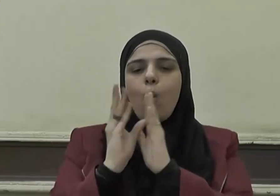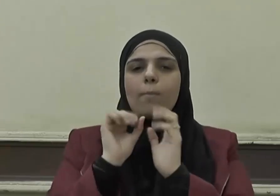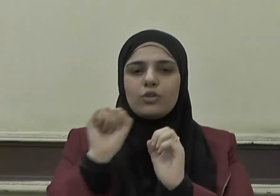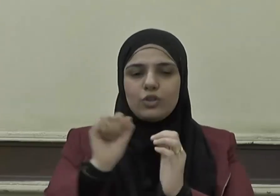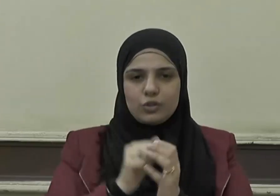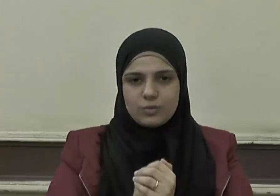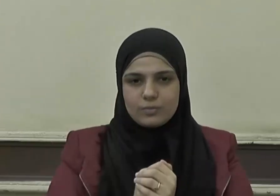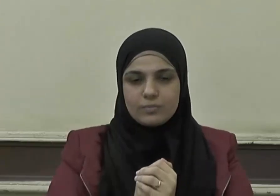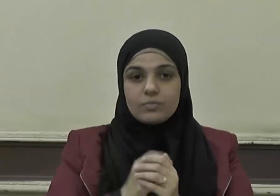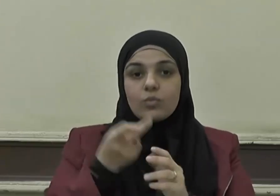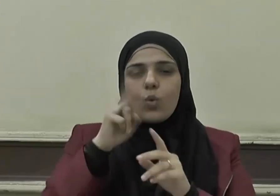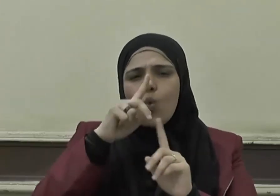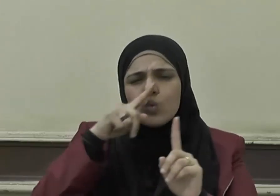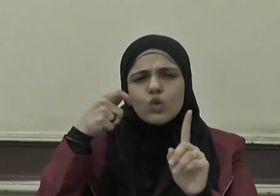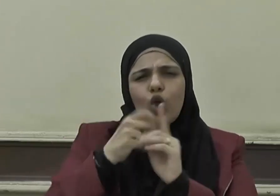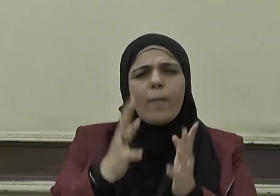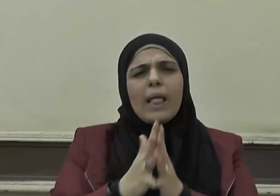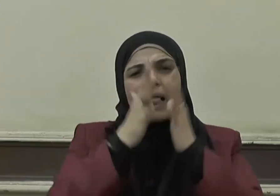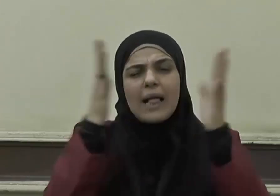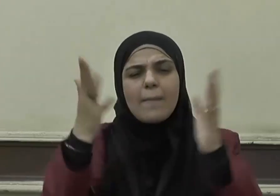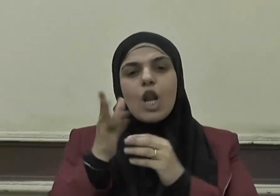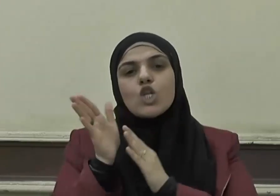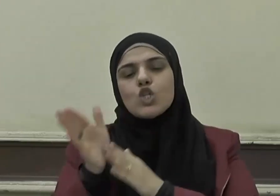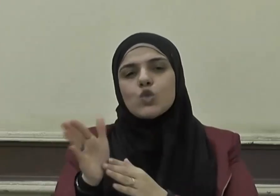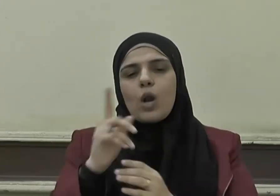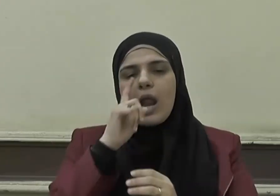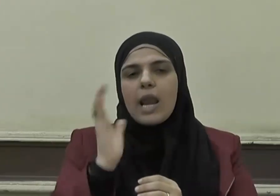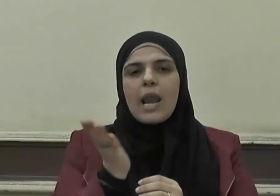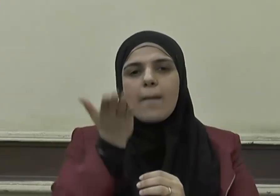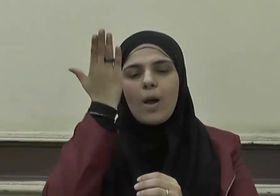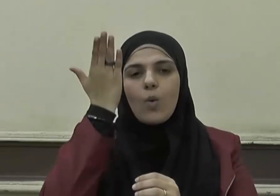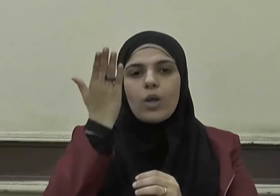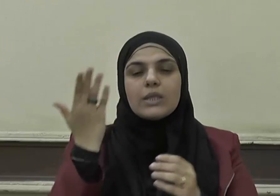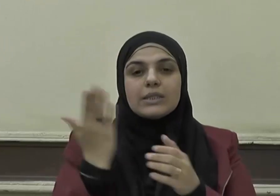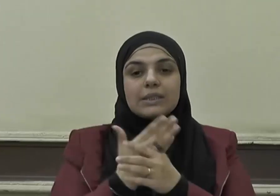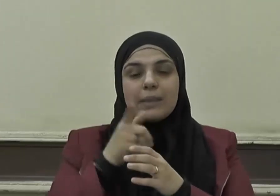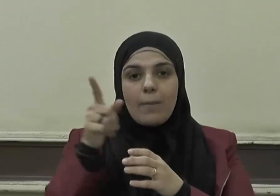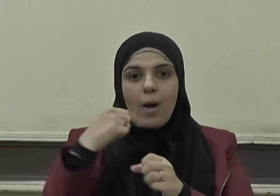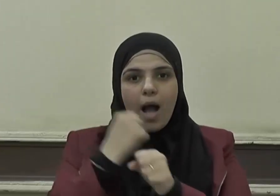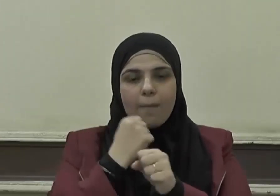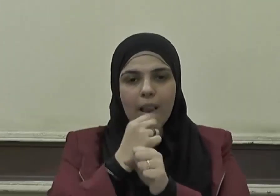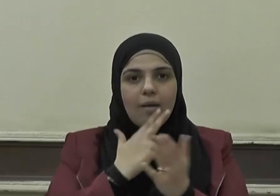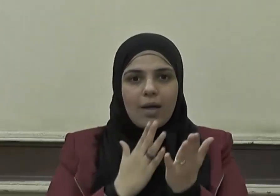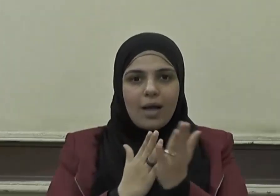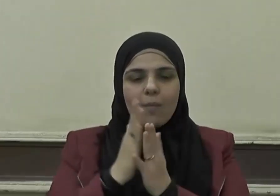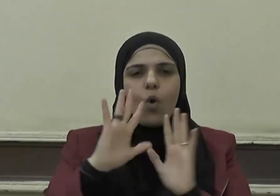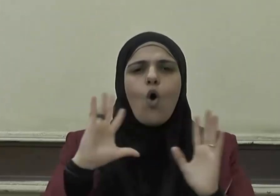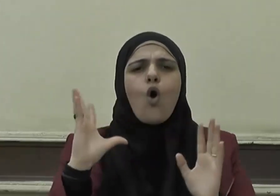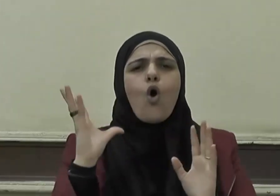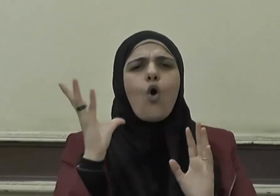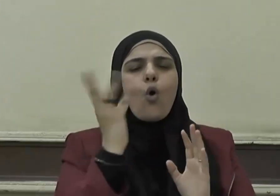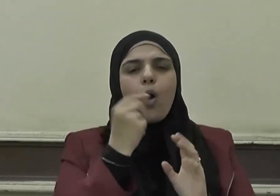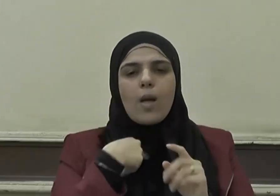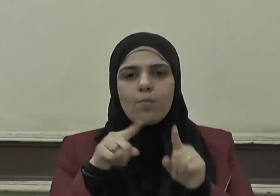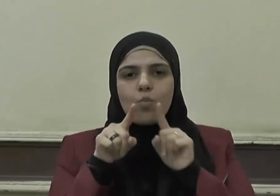وظلم كبير للسنة النبوية التي تتسق كل الاتساق مع